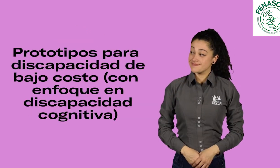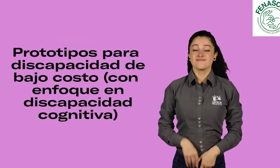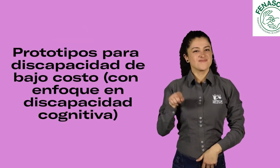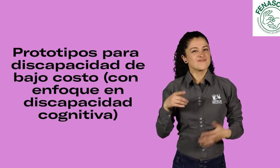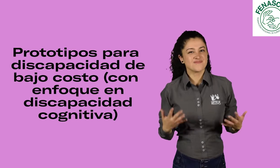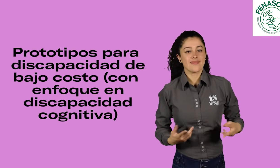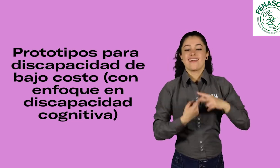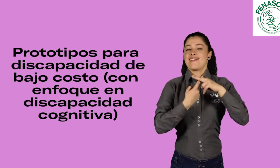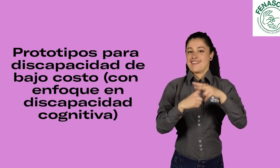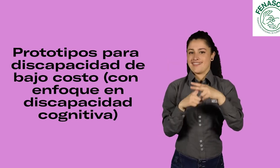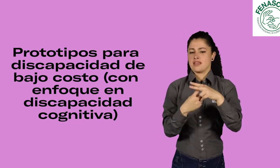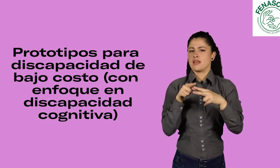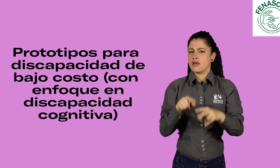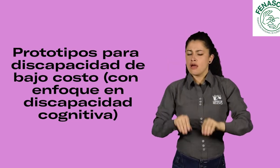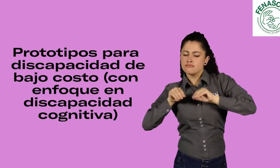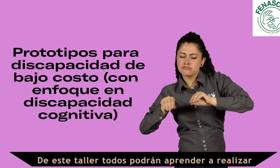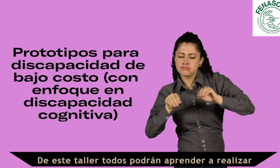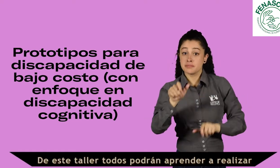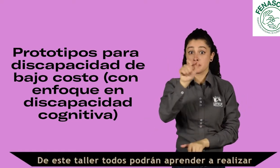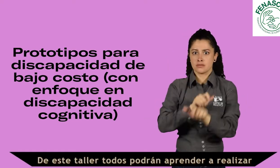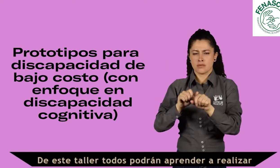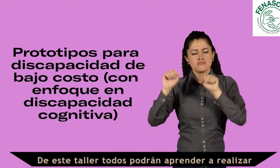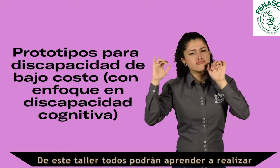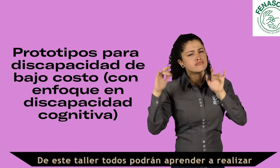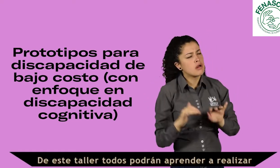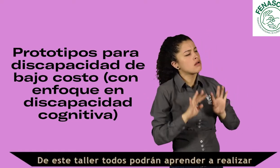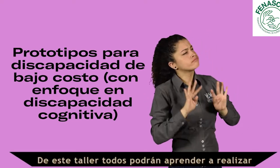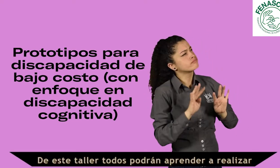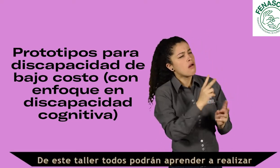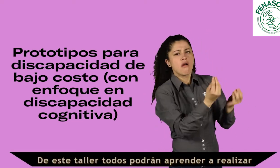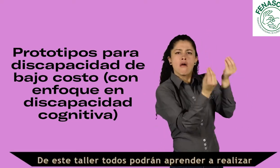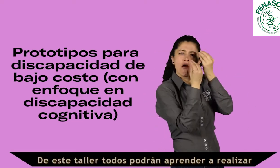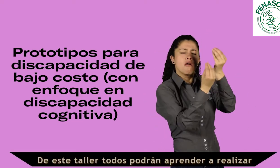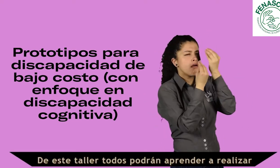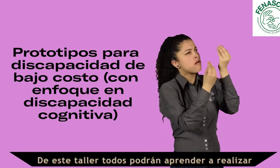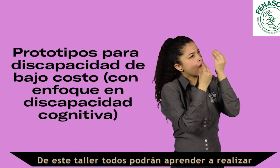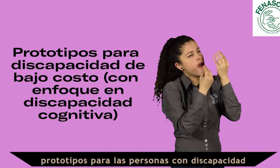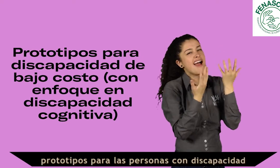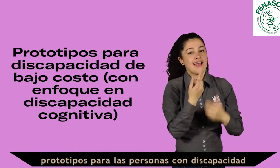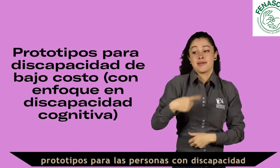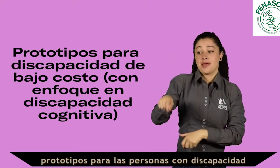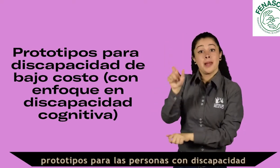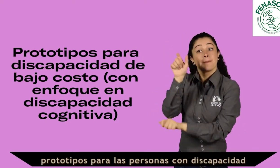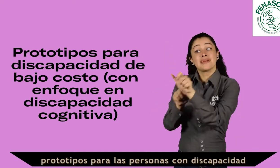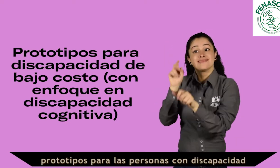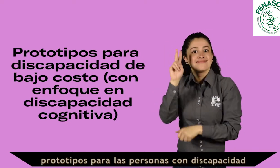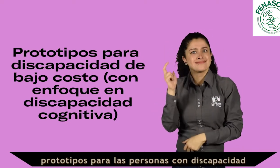Prototipos para discapacidad de bajo costo con enfoque en discapacidad cognitiva. De este taller todos podrán aprender a realizar prototipos para las personas con